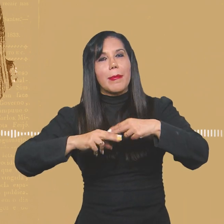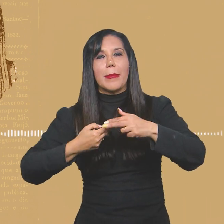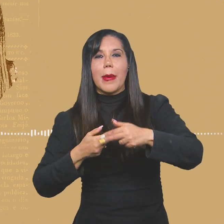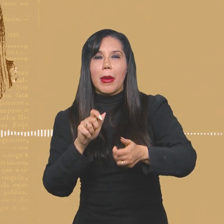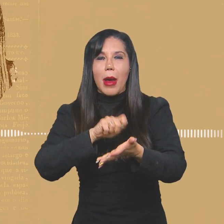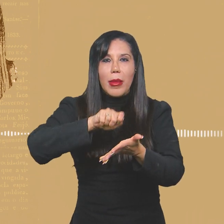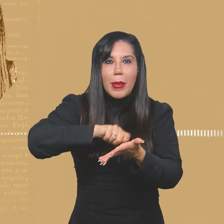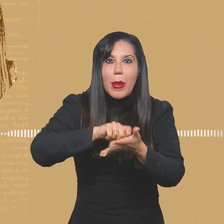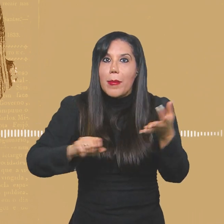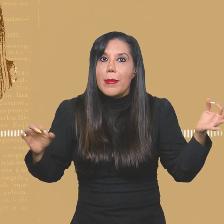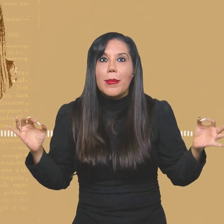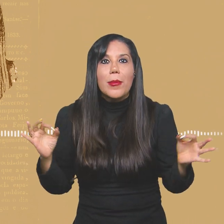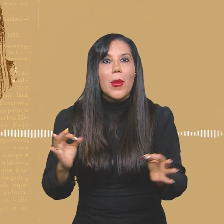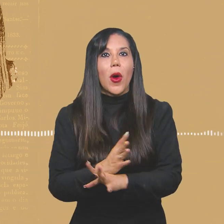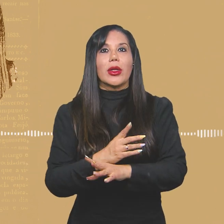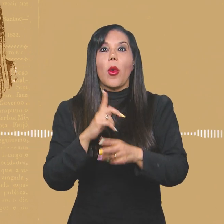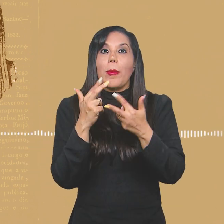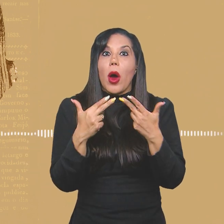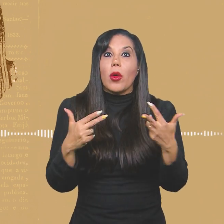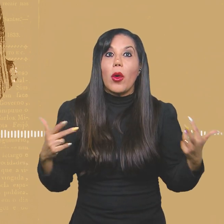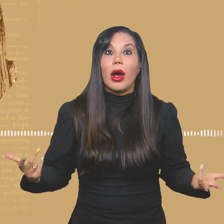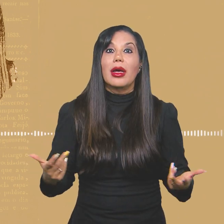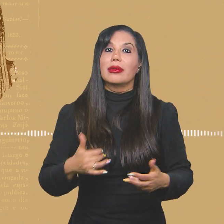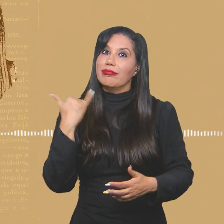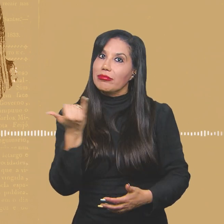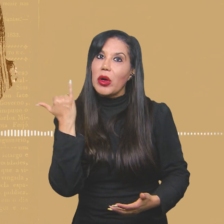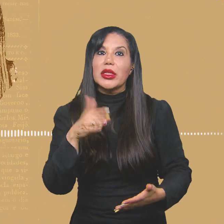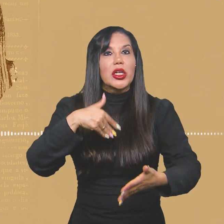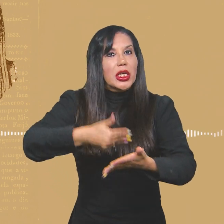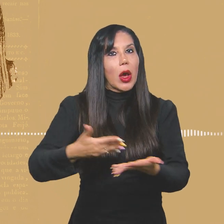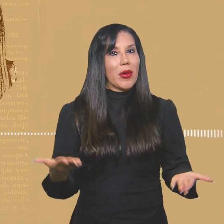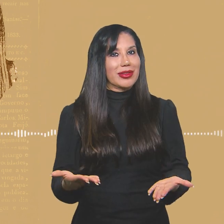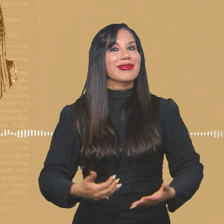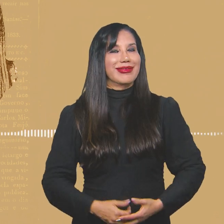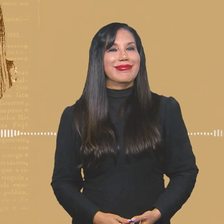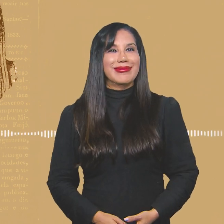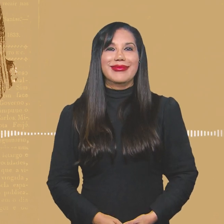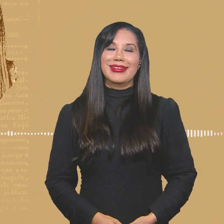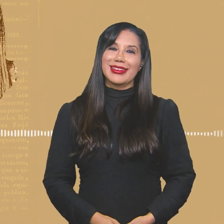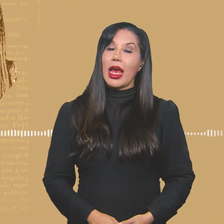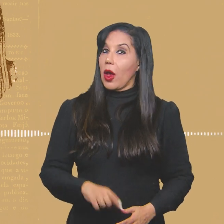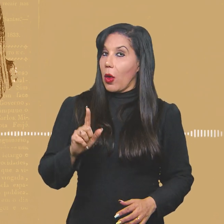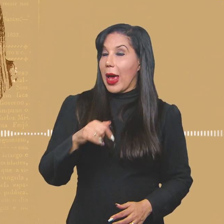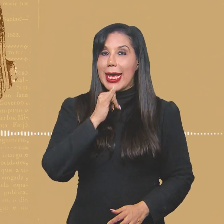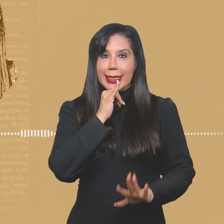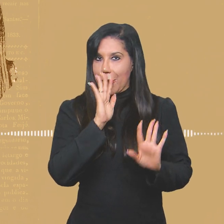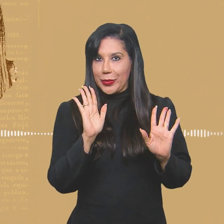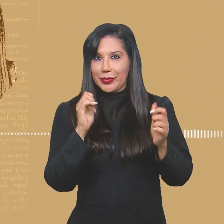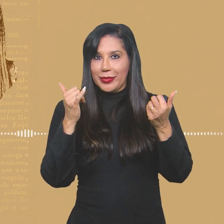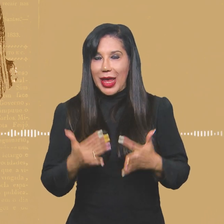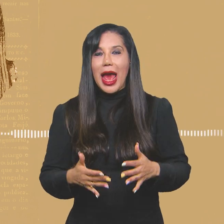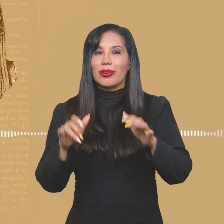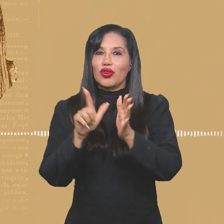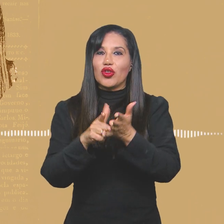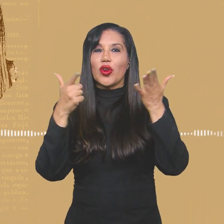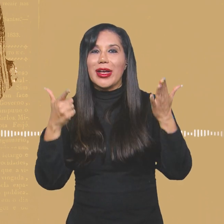e, quando editamos, editamos uma coisa que tem peso até hoje. Um exemplo disso está na